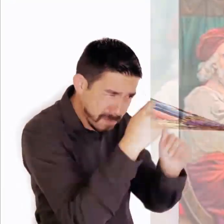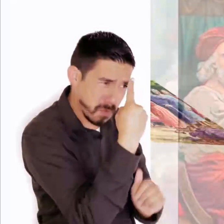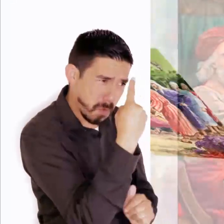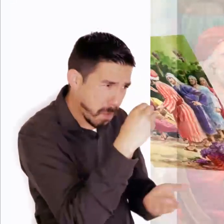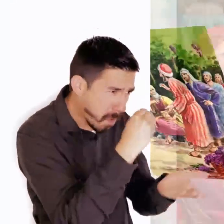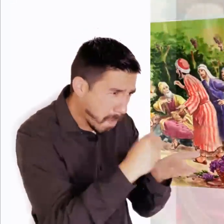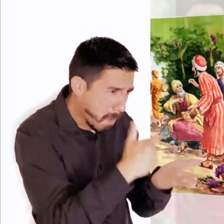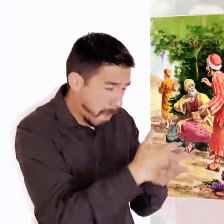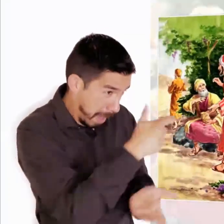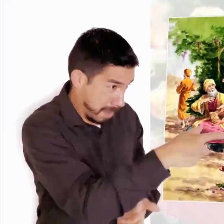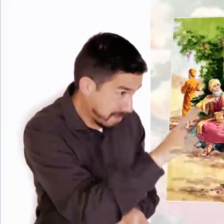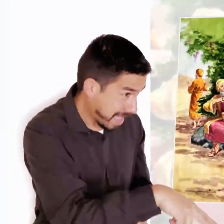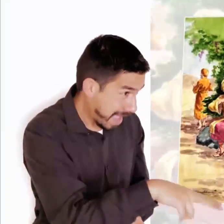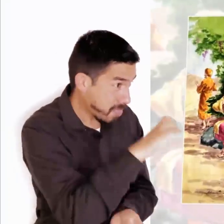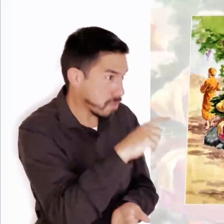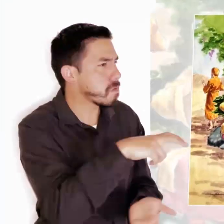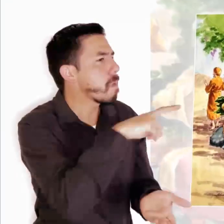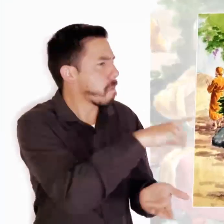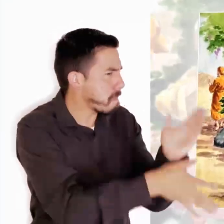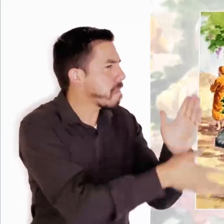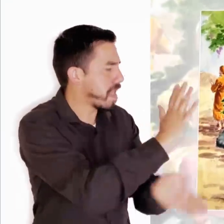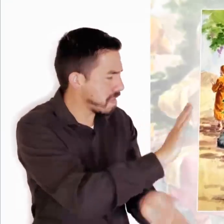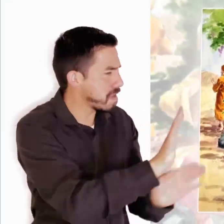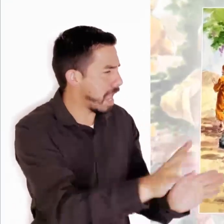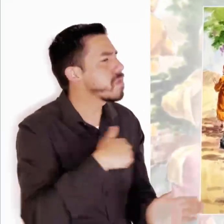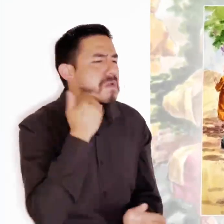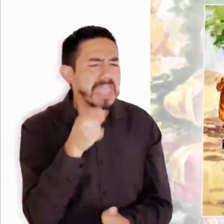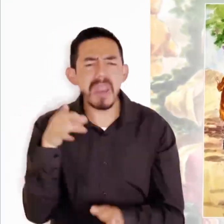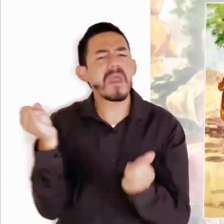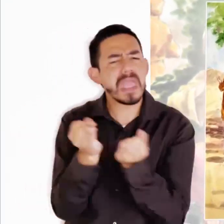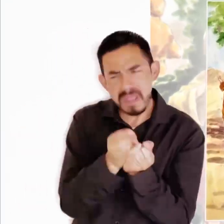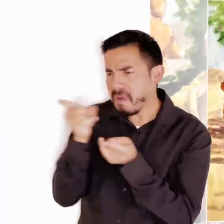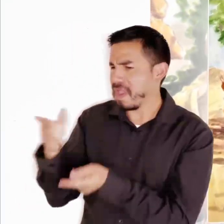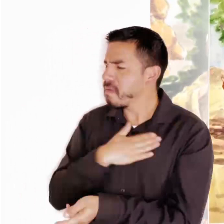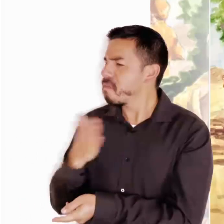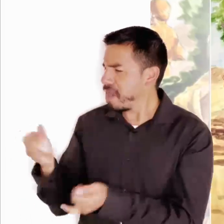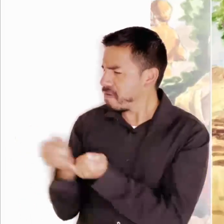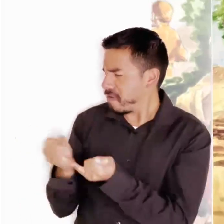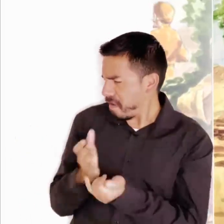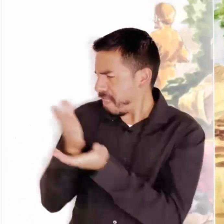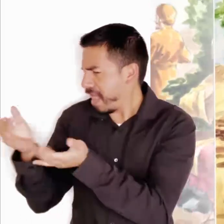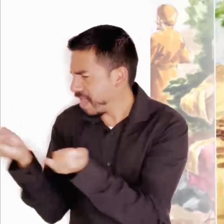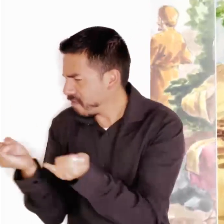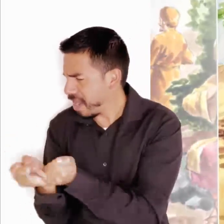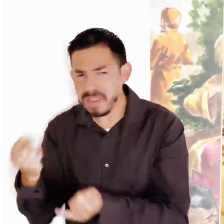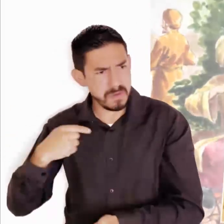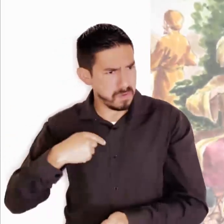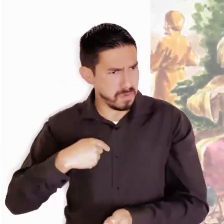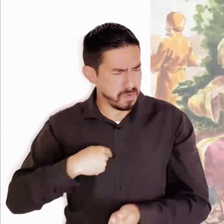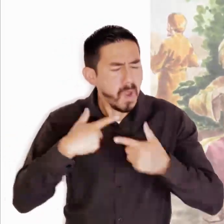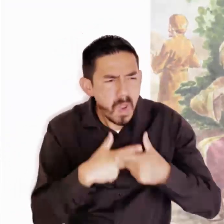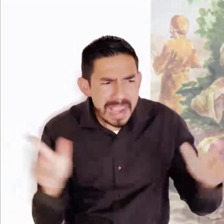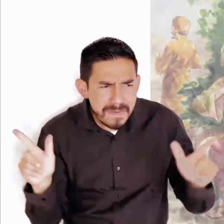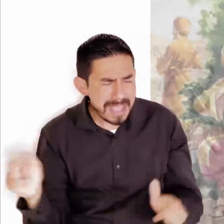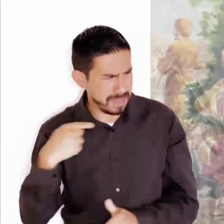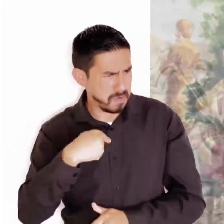¿Acaso no quedamos en que te pagaría un denario? Toma pues lo tuyo y vete. Yo quiero darle al que llegó al último lo mismo que a ti. ¿Qué no